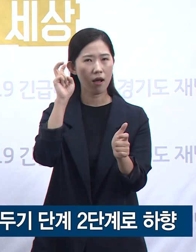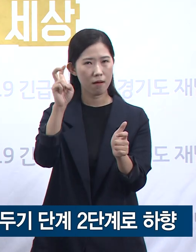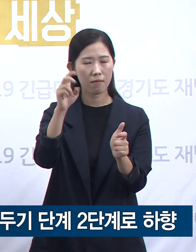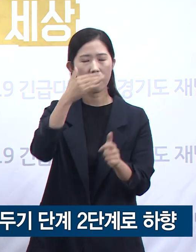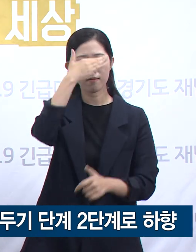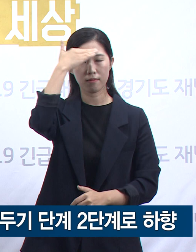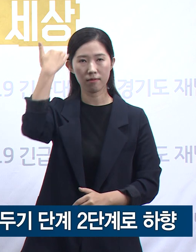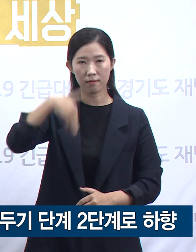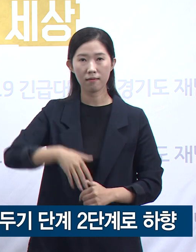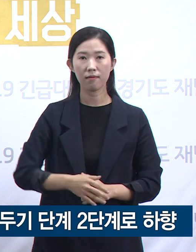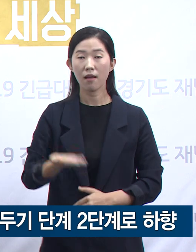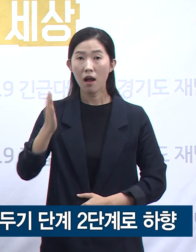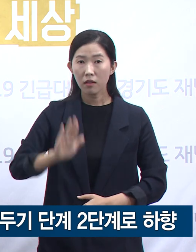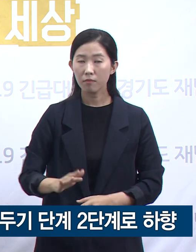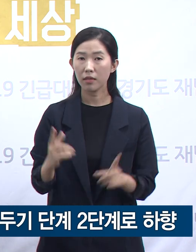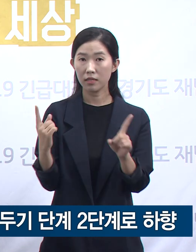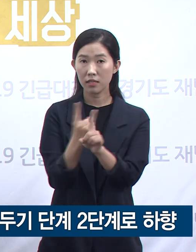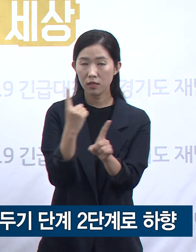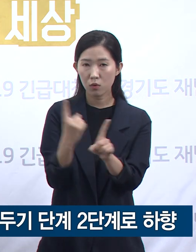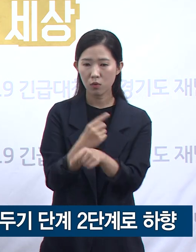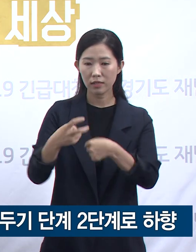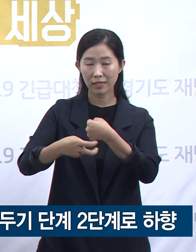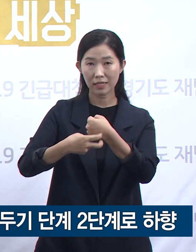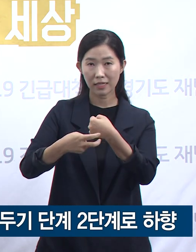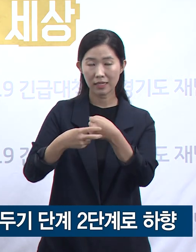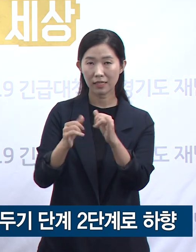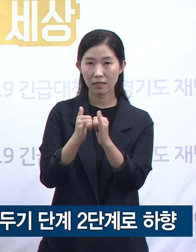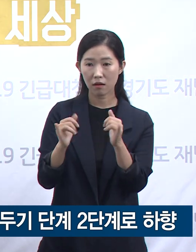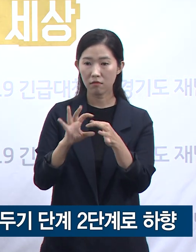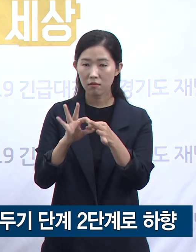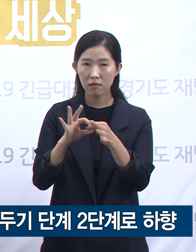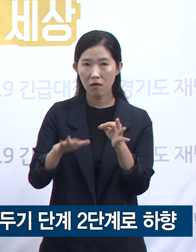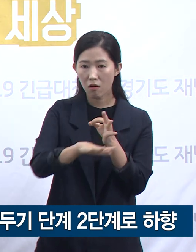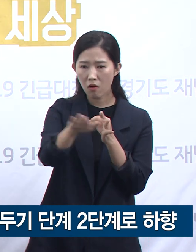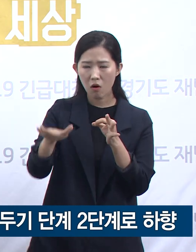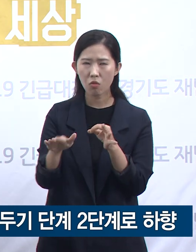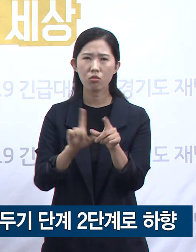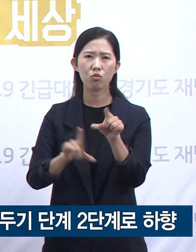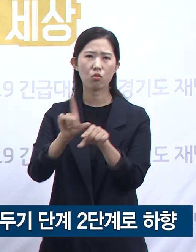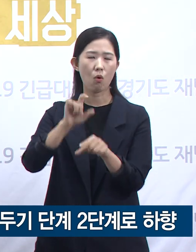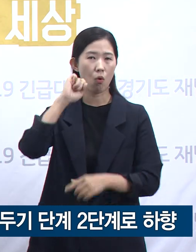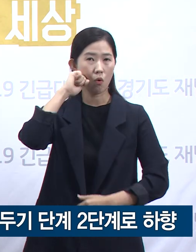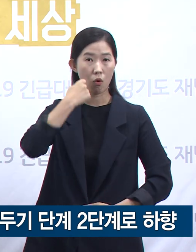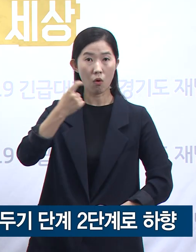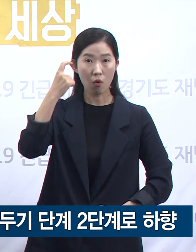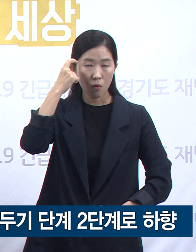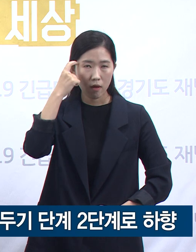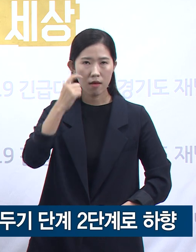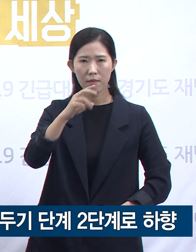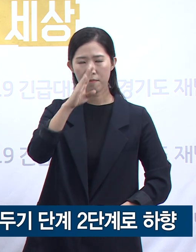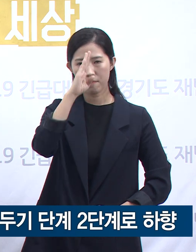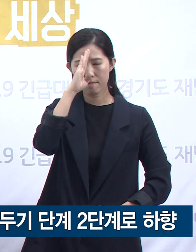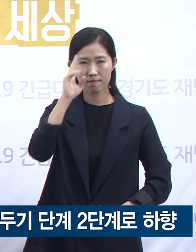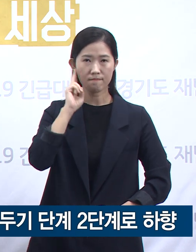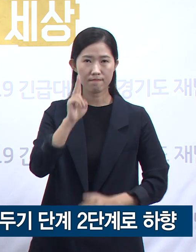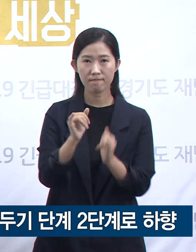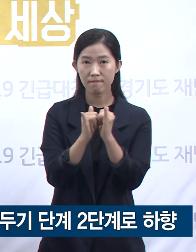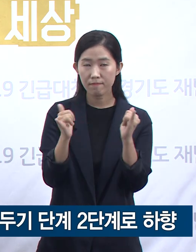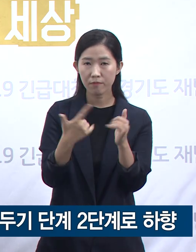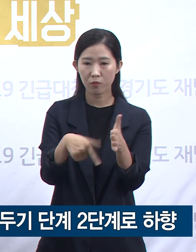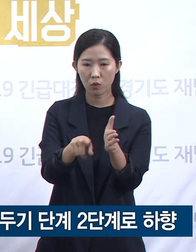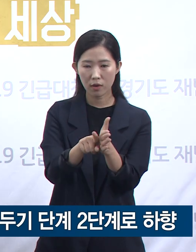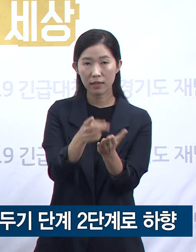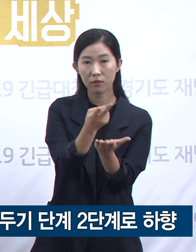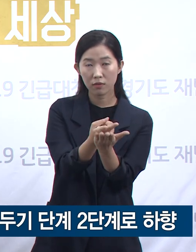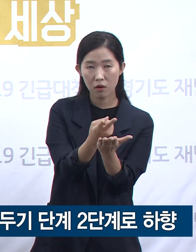이제부터가 더 어려울 수 있습니다. 중환자 치료 자원을 더 충분히 확보해야 하고 더 효율적으로 활용해야